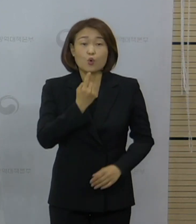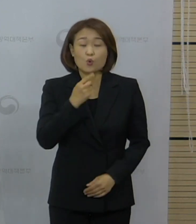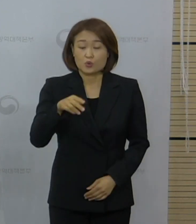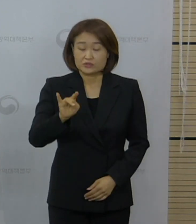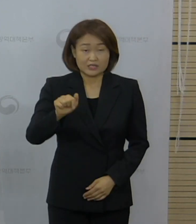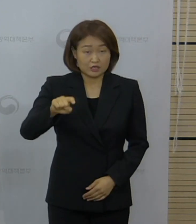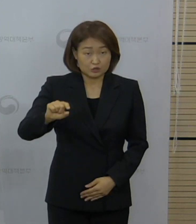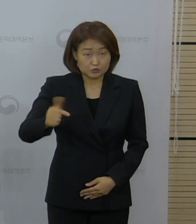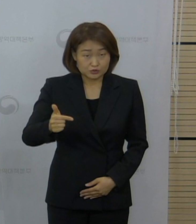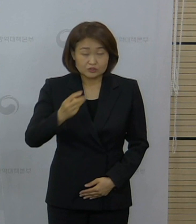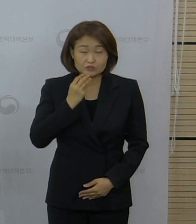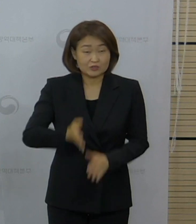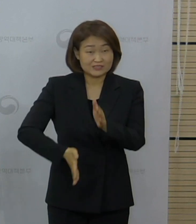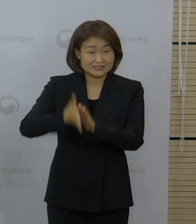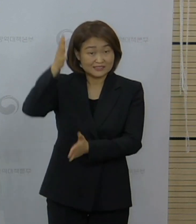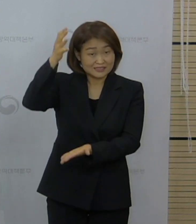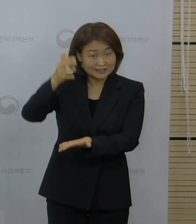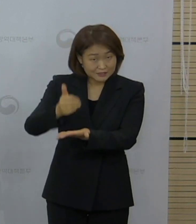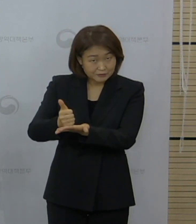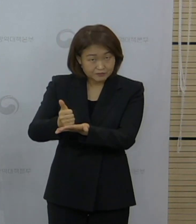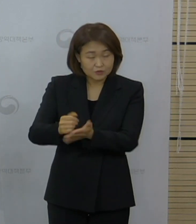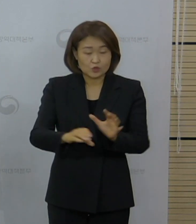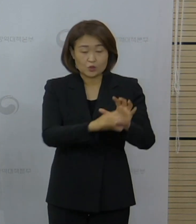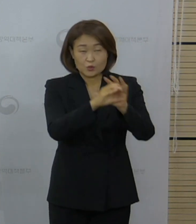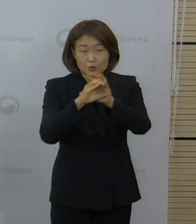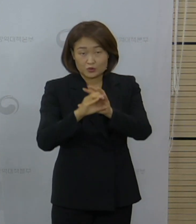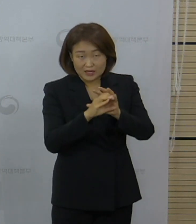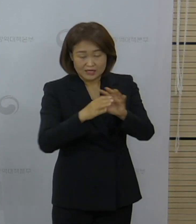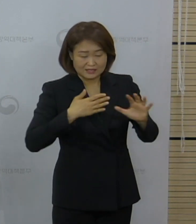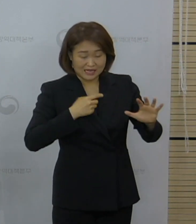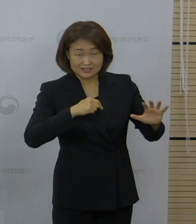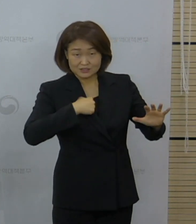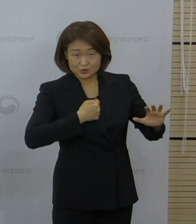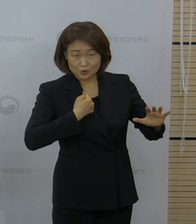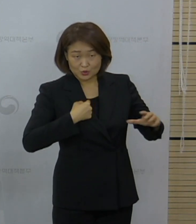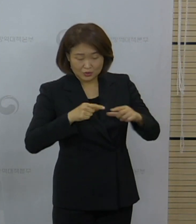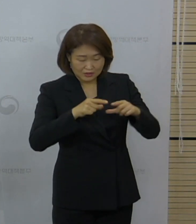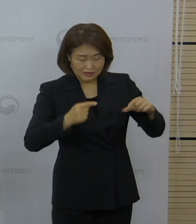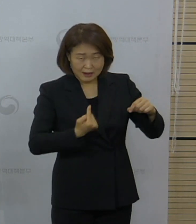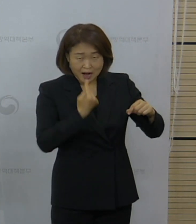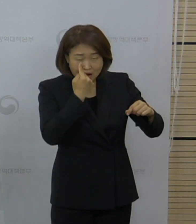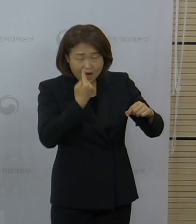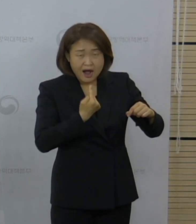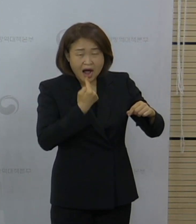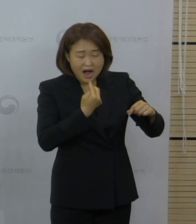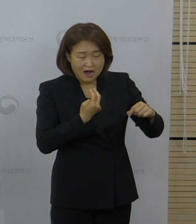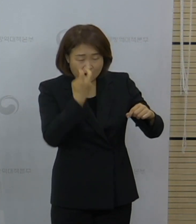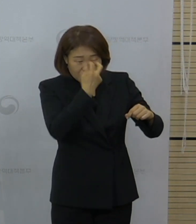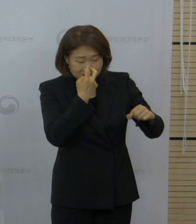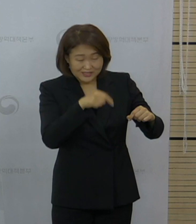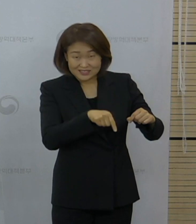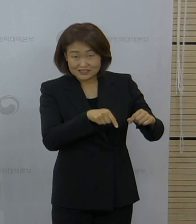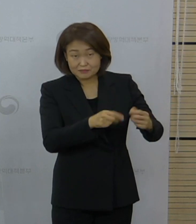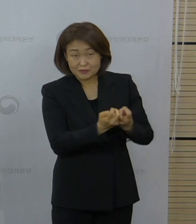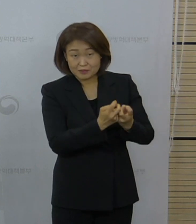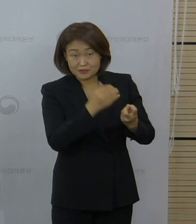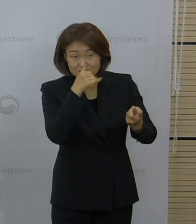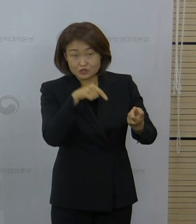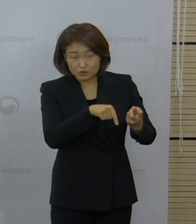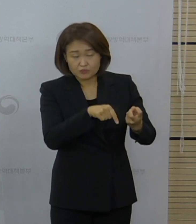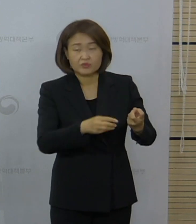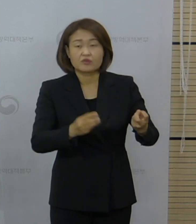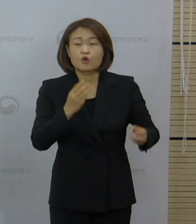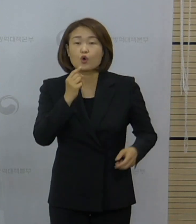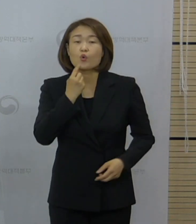코로나19 자가진단 키트 도입을 촉구한 내용과 관련돼서 방역 당국에서는 자가진단 키트 도입이